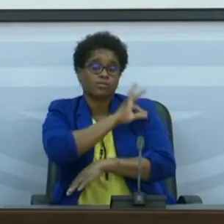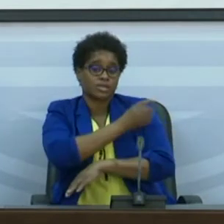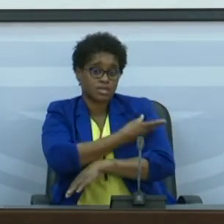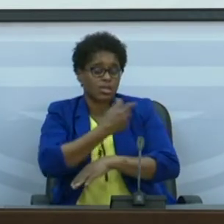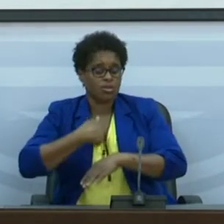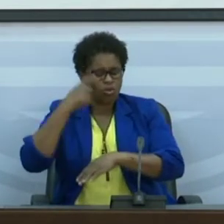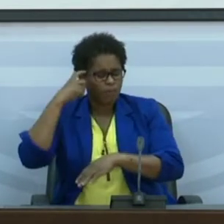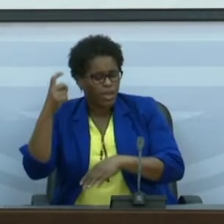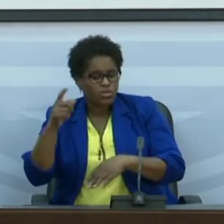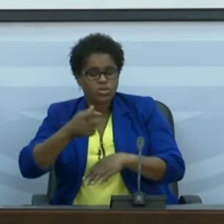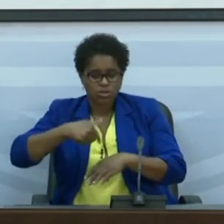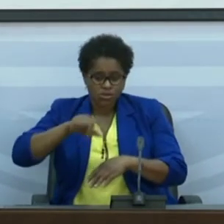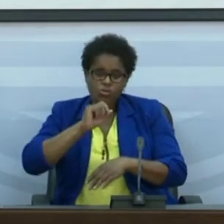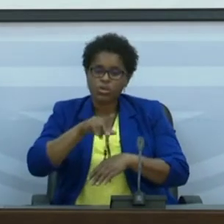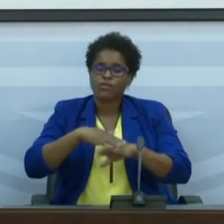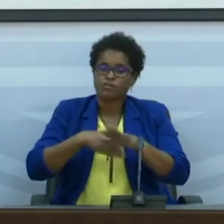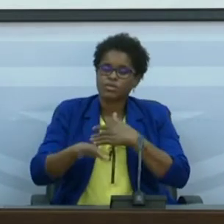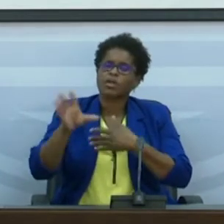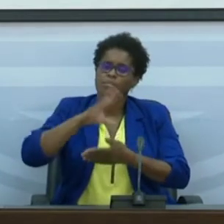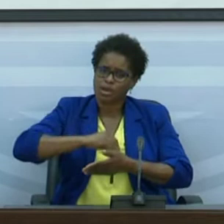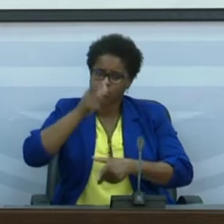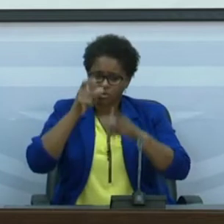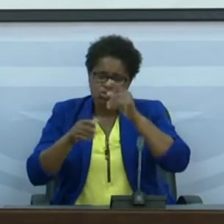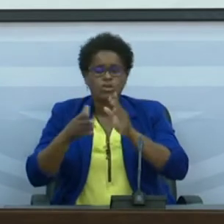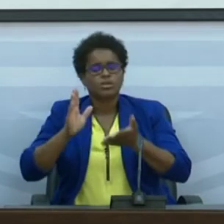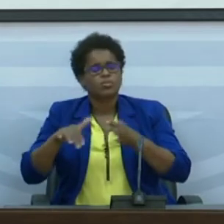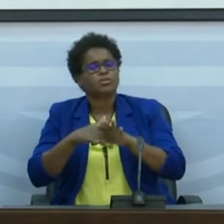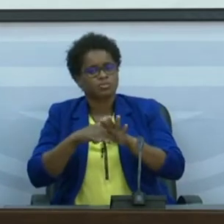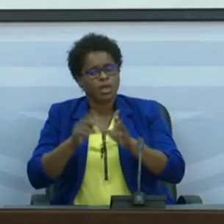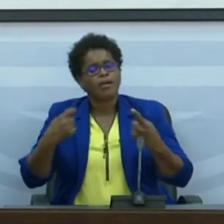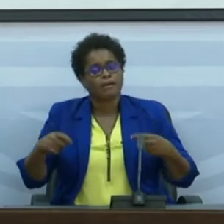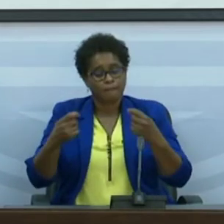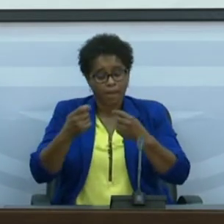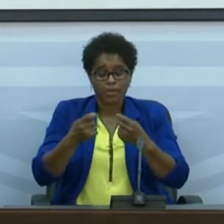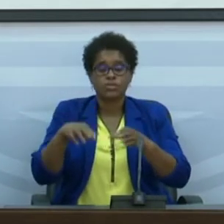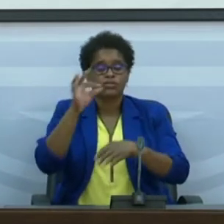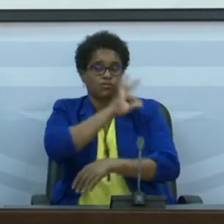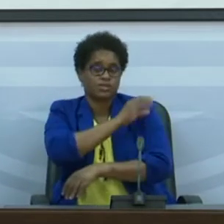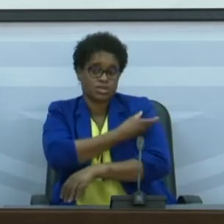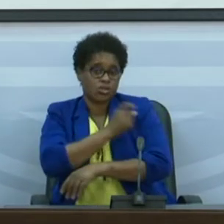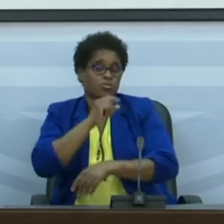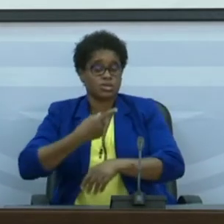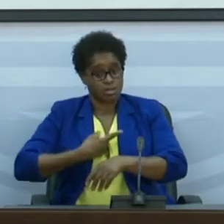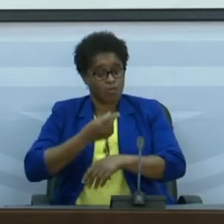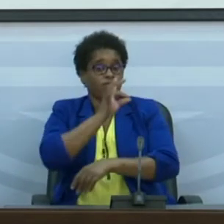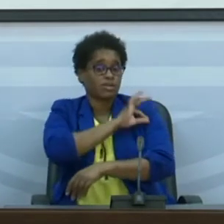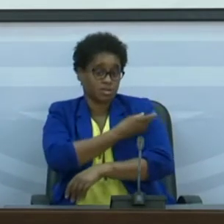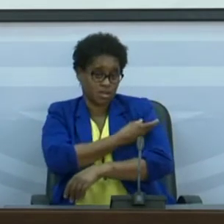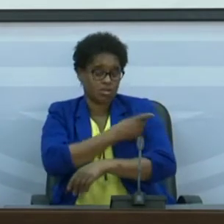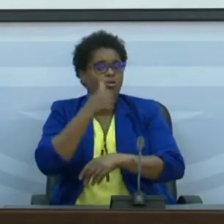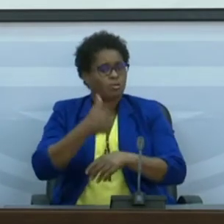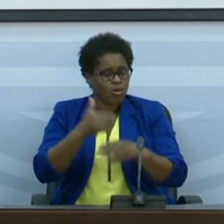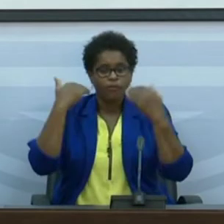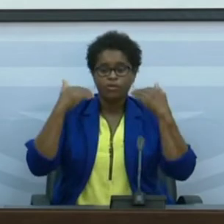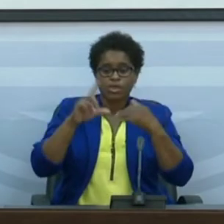as pessoas aderirem à campanha de vacinação para que possam, então, ser vacinados. A boa notícia também